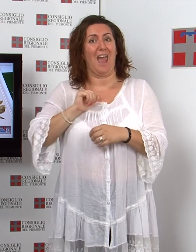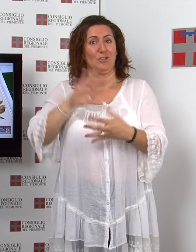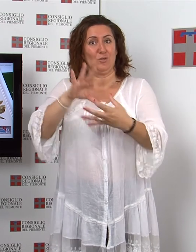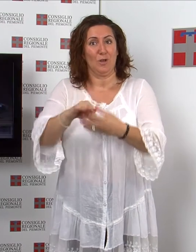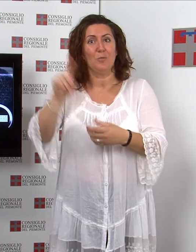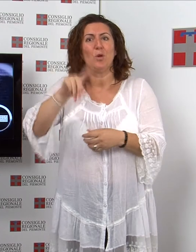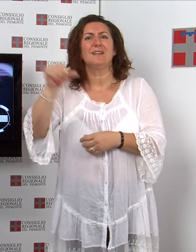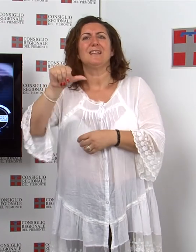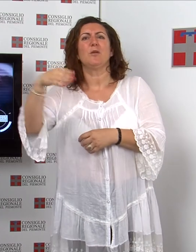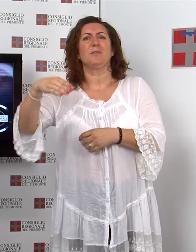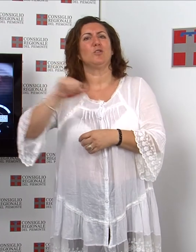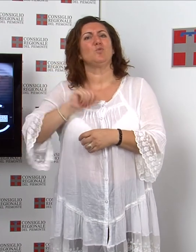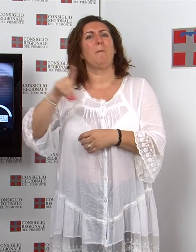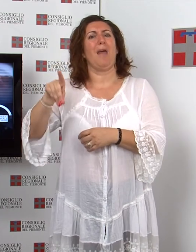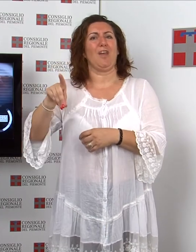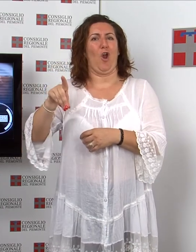Peiroleri